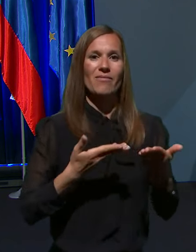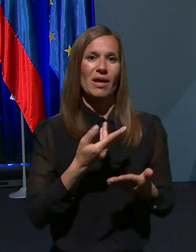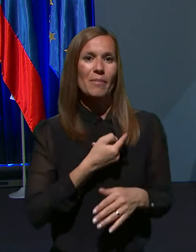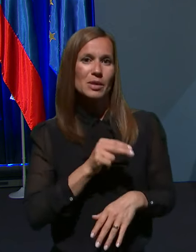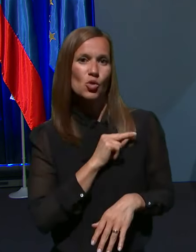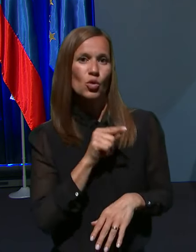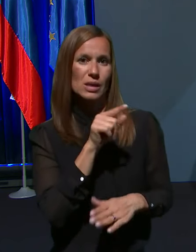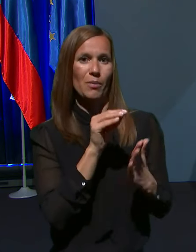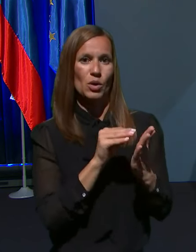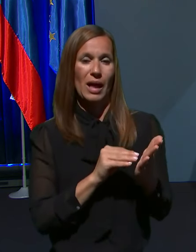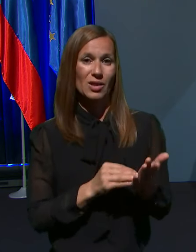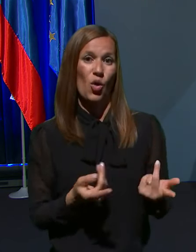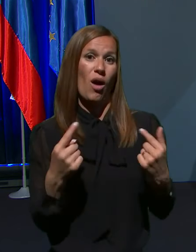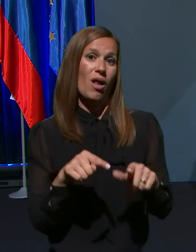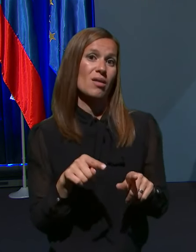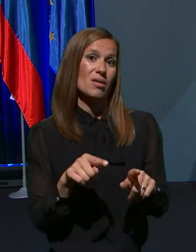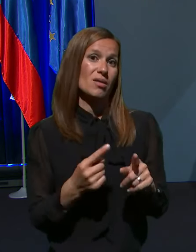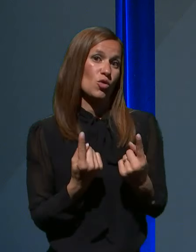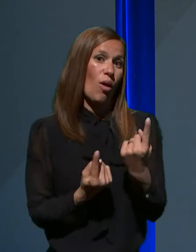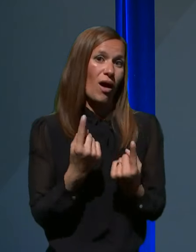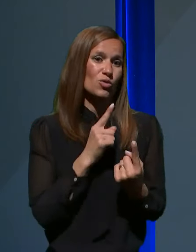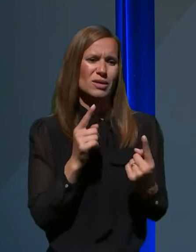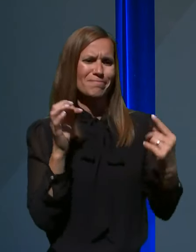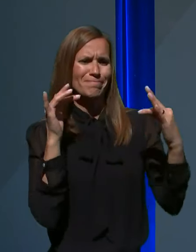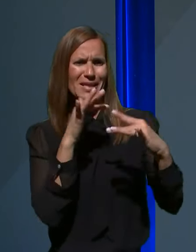podatkov ali prihaja pri tem do kakšnih nesoglasi?